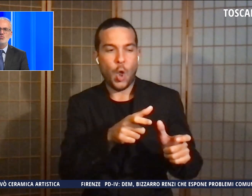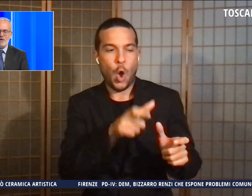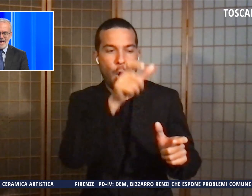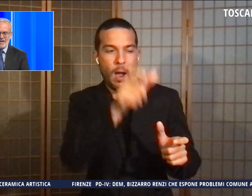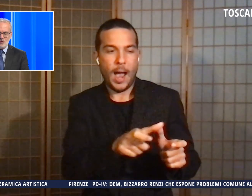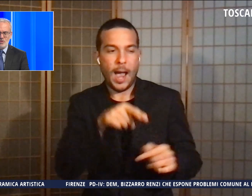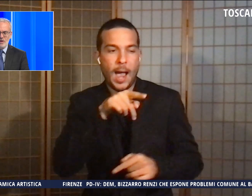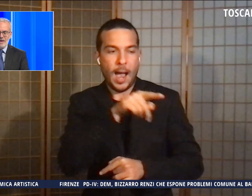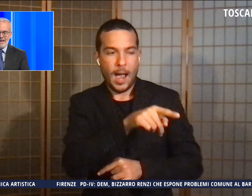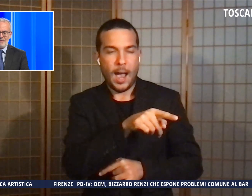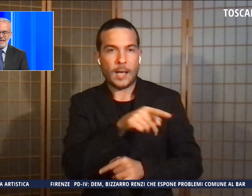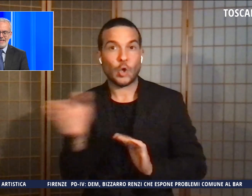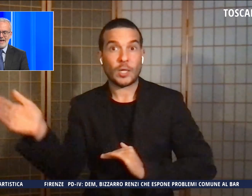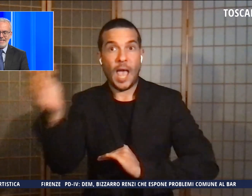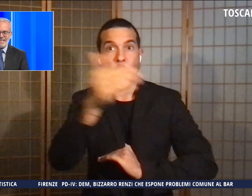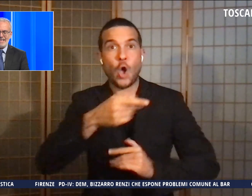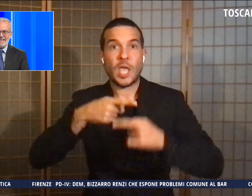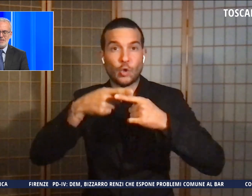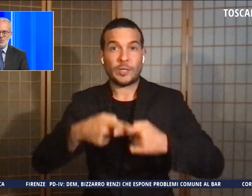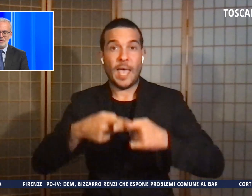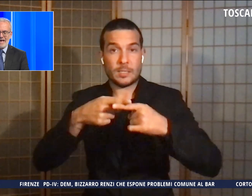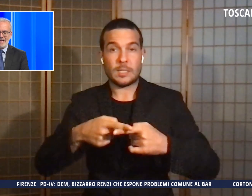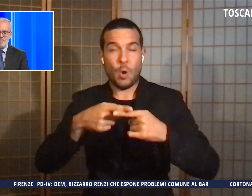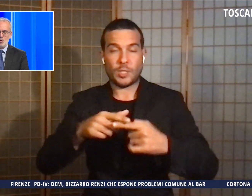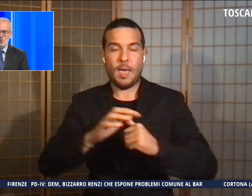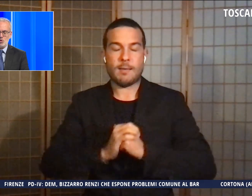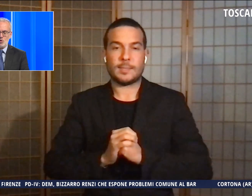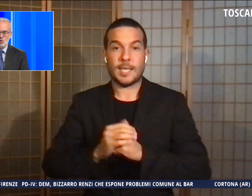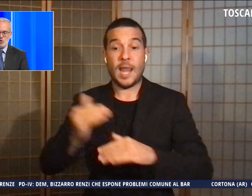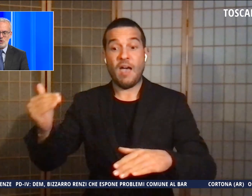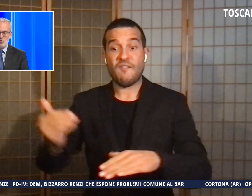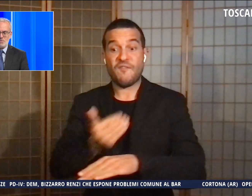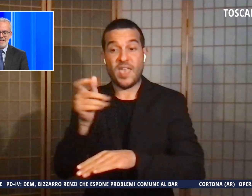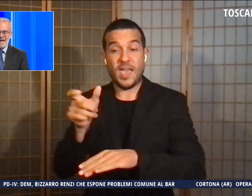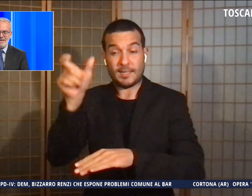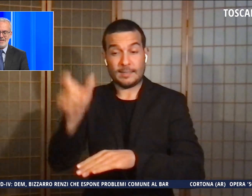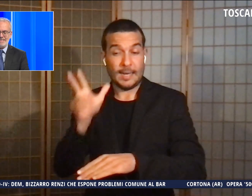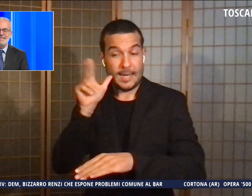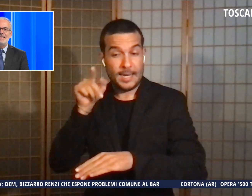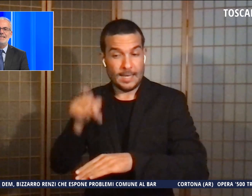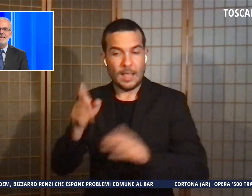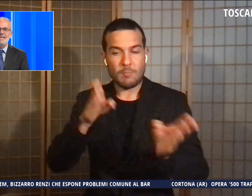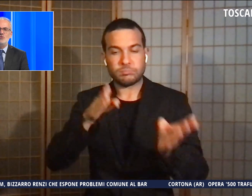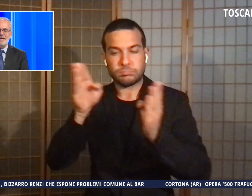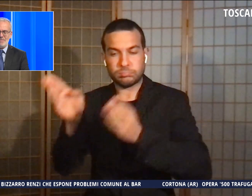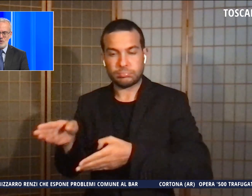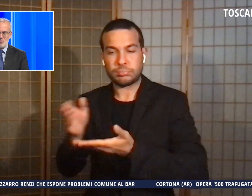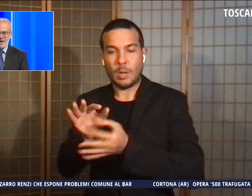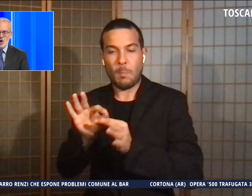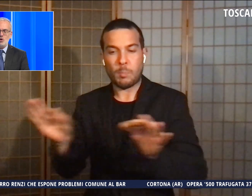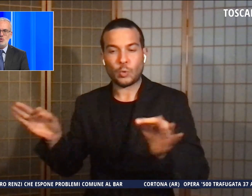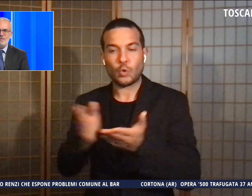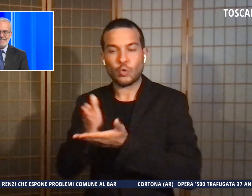prova a suo carico. La ferita è stata trasportata al pronto soccorso dell'ospedale Versiglia di Lido di